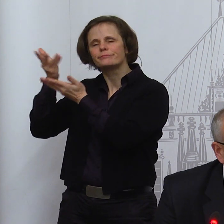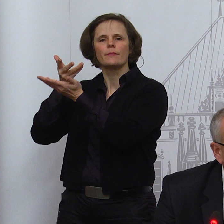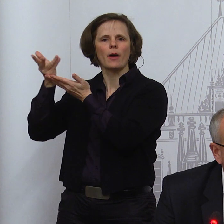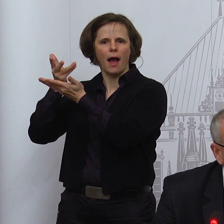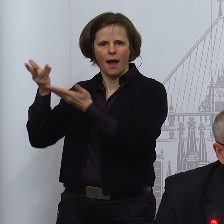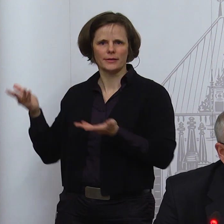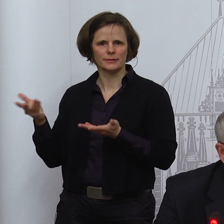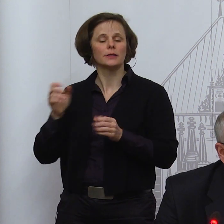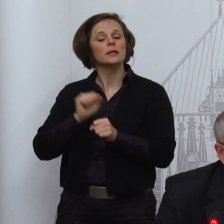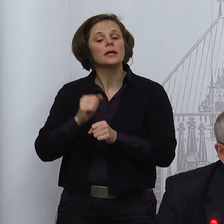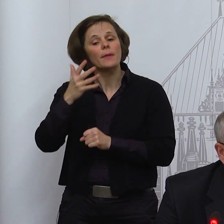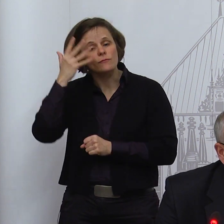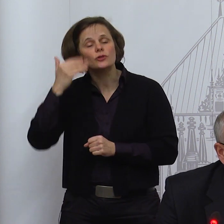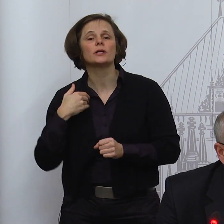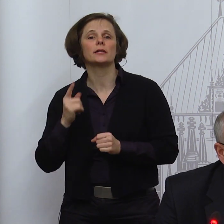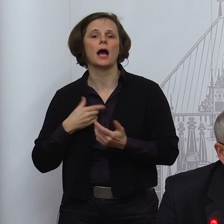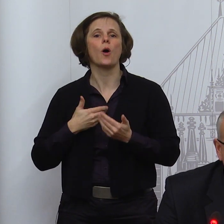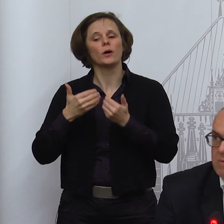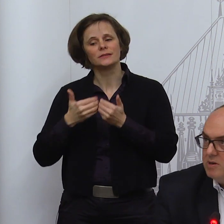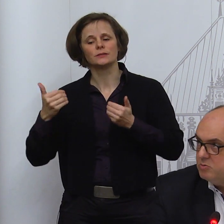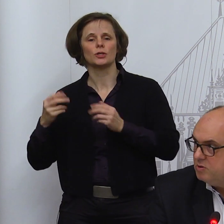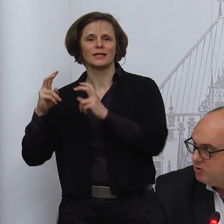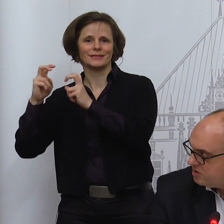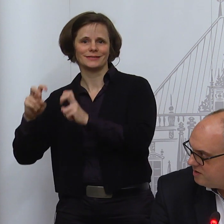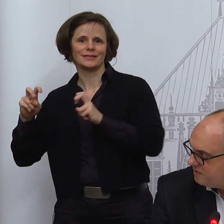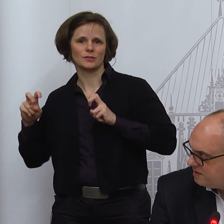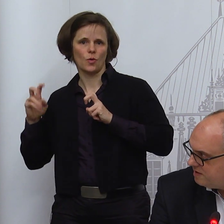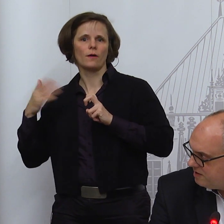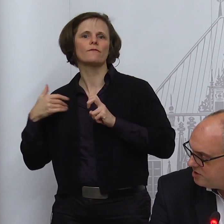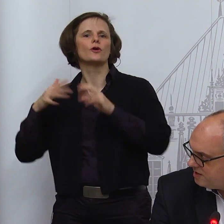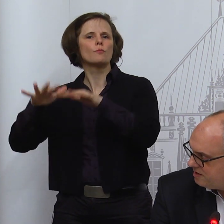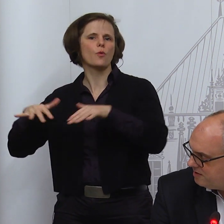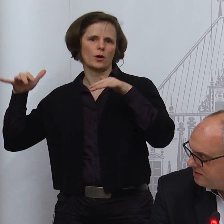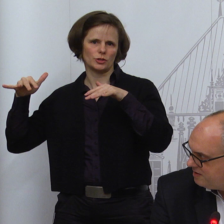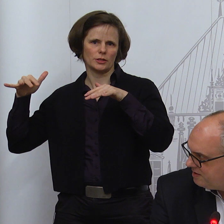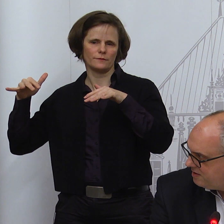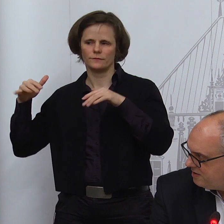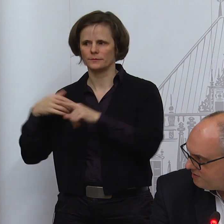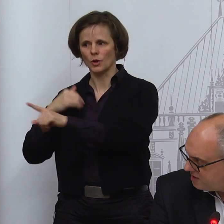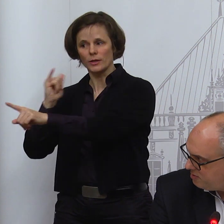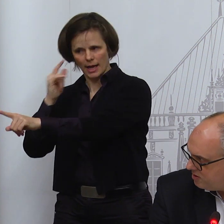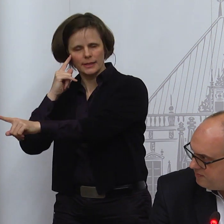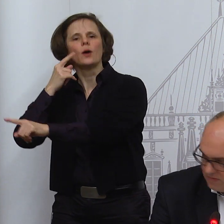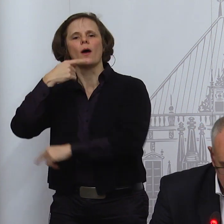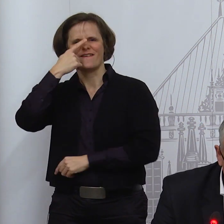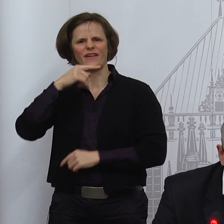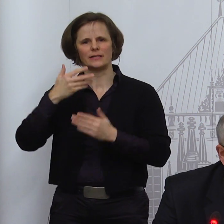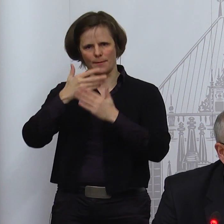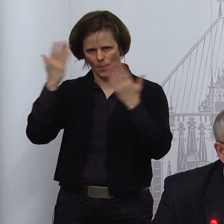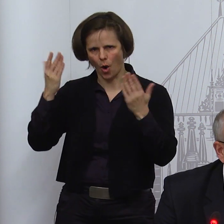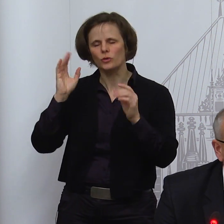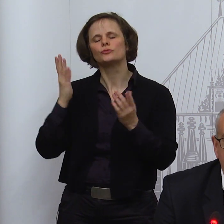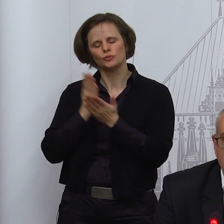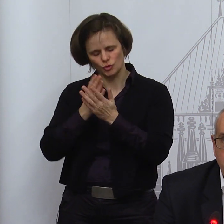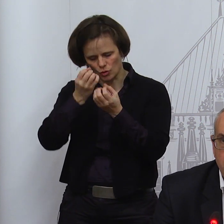Sondersitzung der Bürgerschaft gibt zu dem Thema, aber das muss die Bürgerschaft entscheiden. Freitagmorgen. Freitagmorgen ist jetzt auch